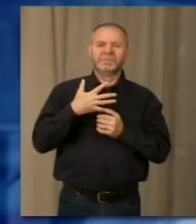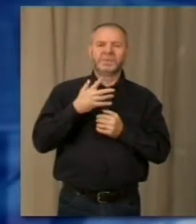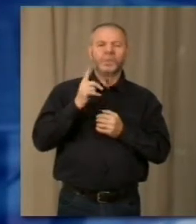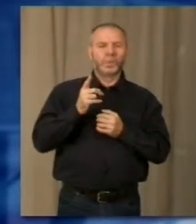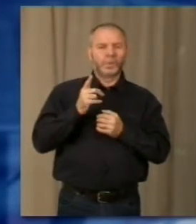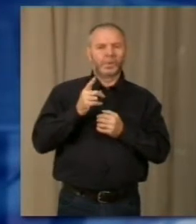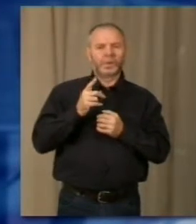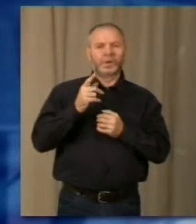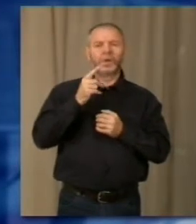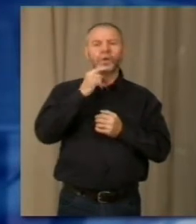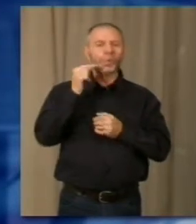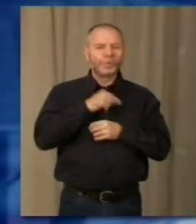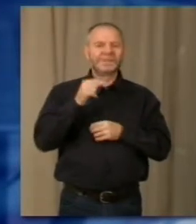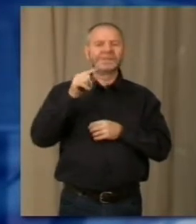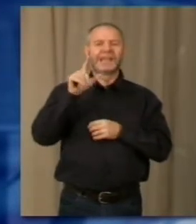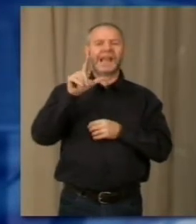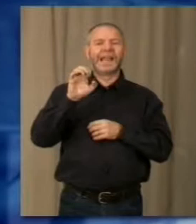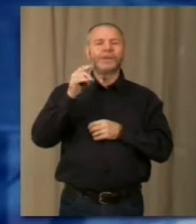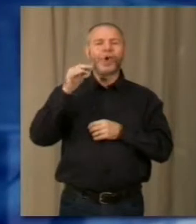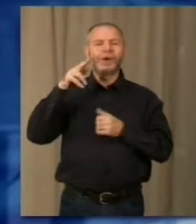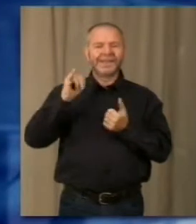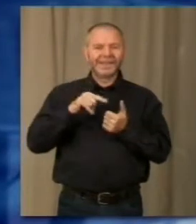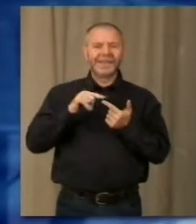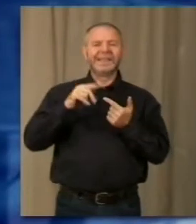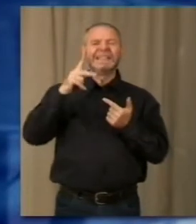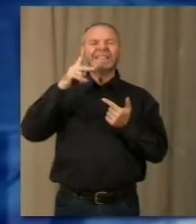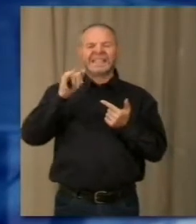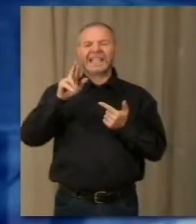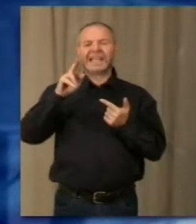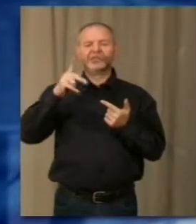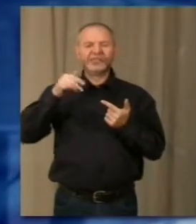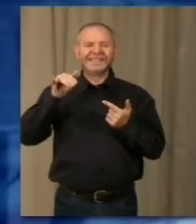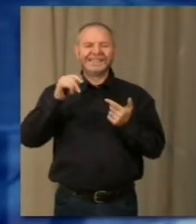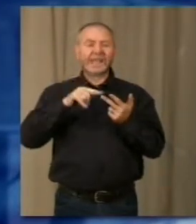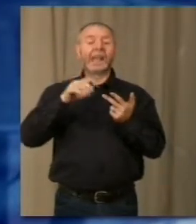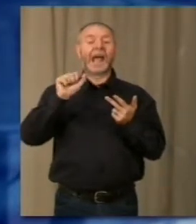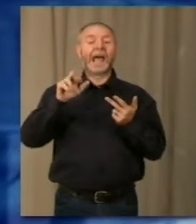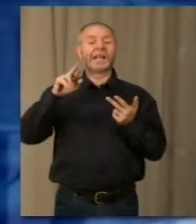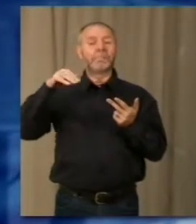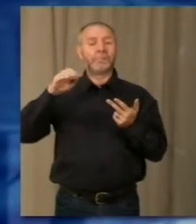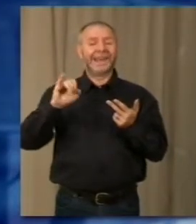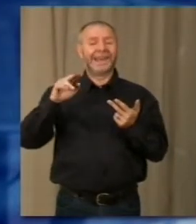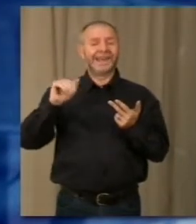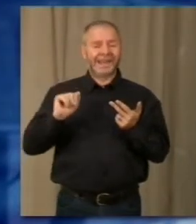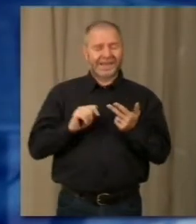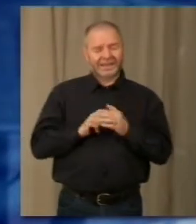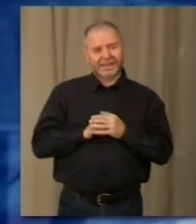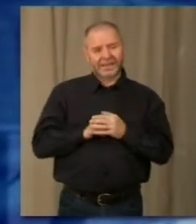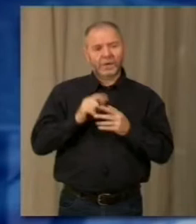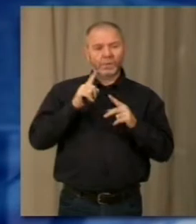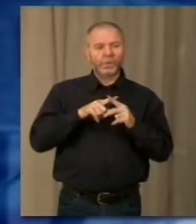quelli della Russia, della Lettonia, dell'Uzbekistan, del Kirgikistan e dell'Armenia. Particolari poi sono le due